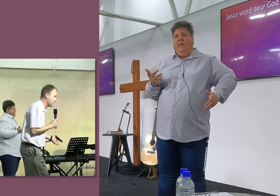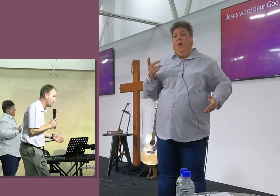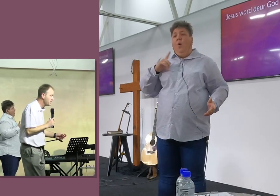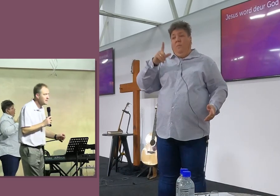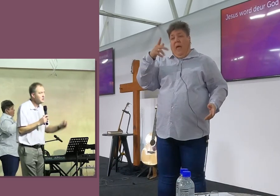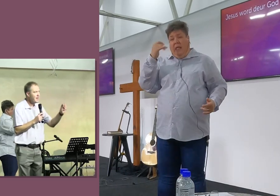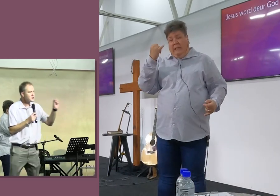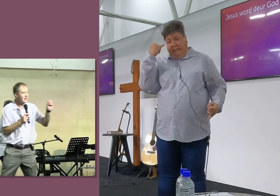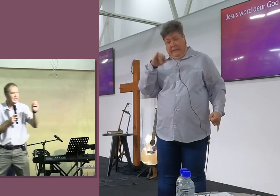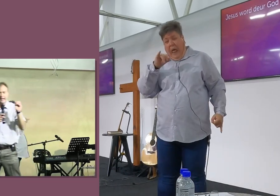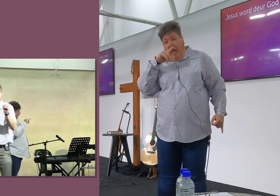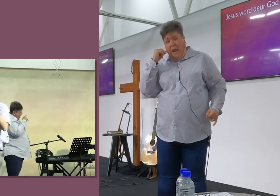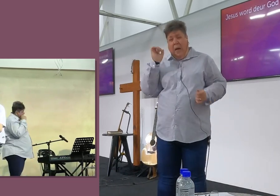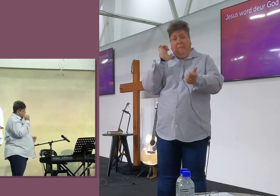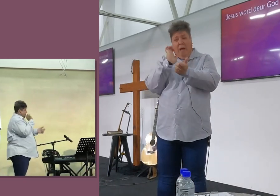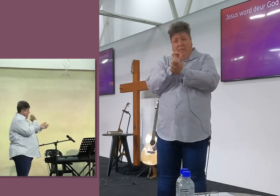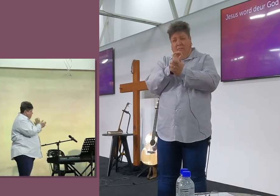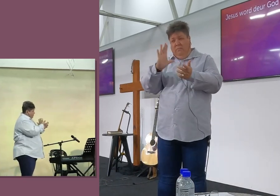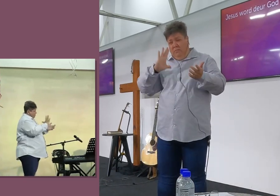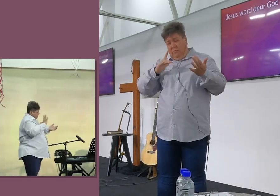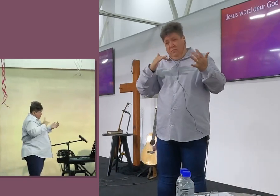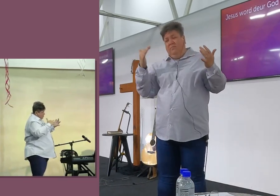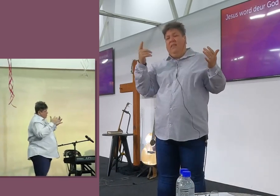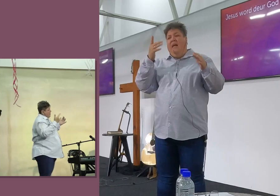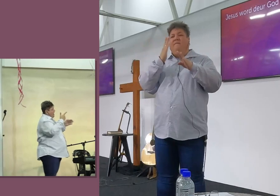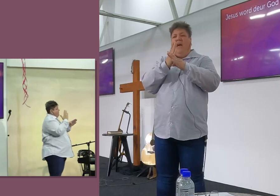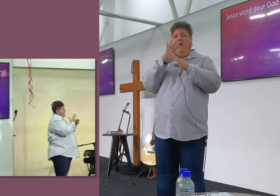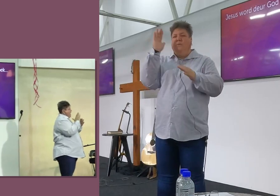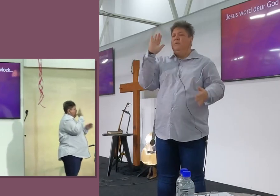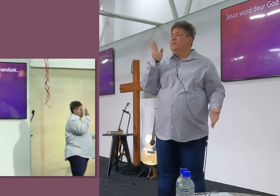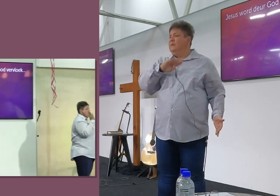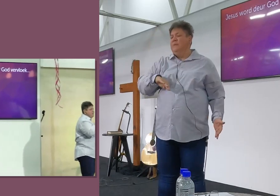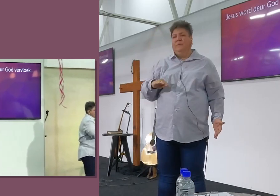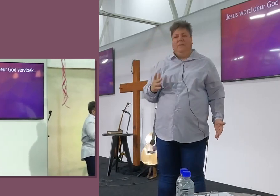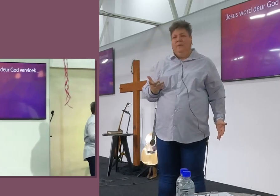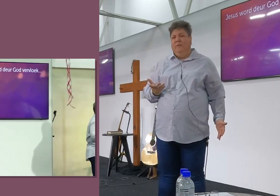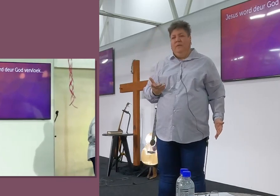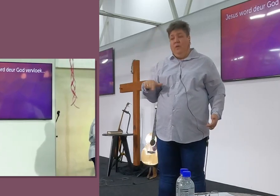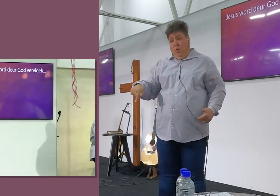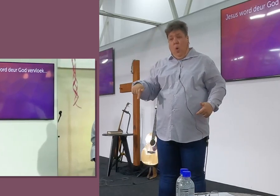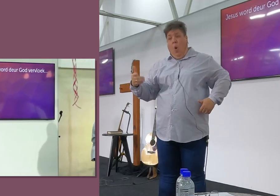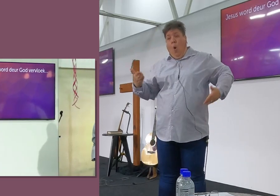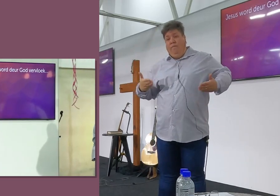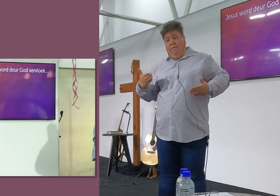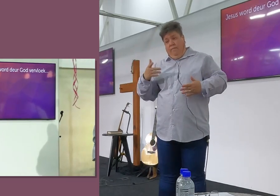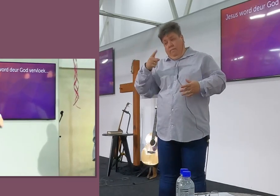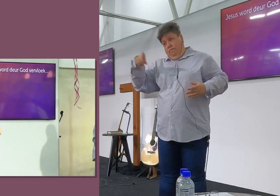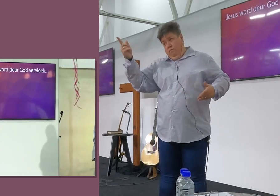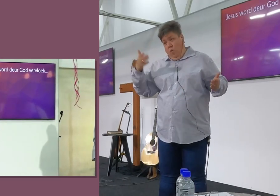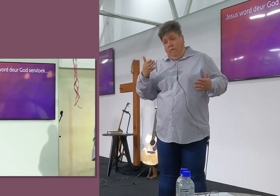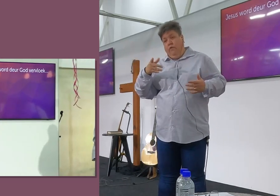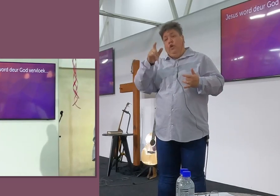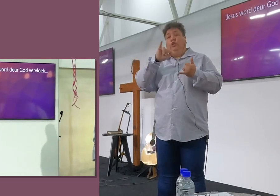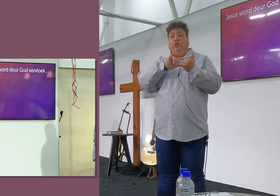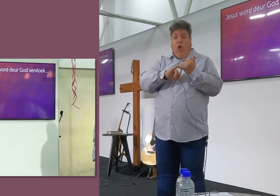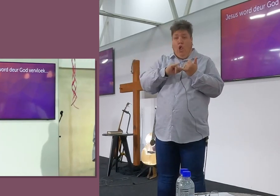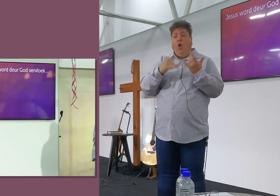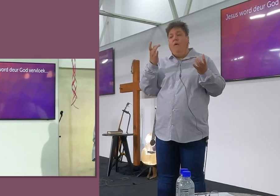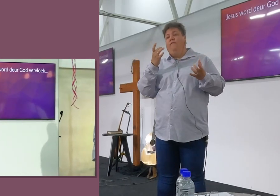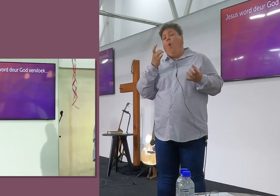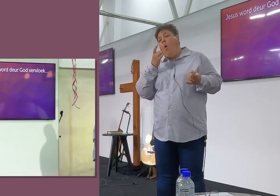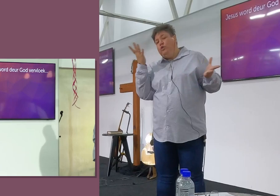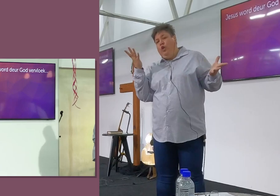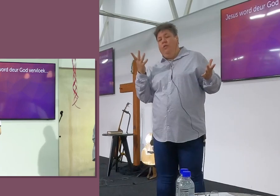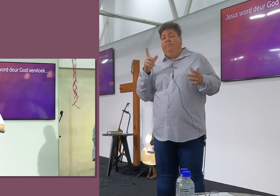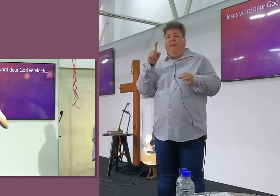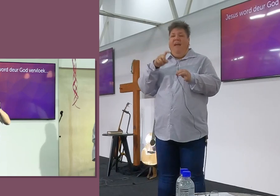Jy is door daarna, Nou, So, Hier is belangrijk om te verstaan, Dat, Ons hof kan jou skuldig bevind, Of onbeskuldig, Onskuldig bevind,